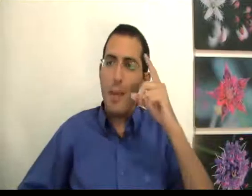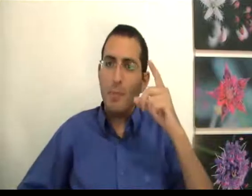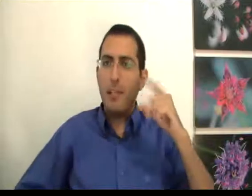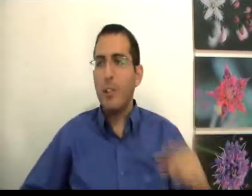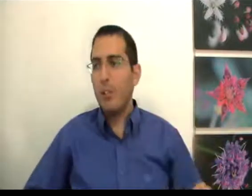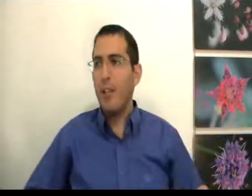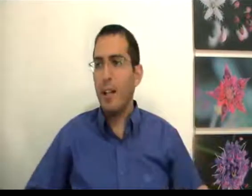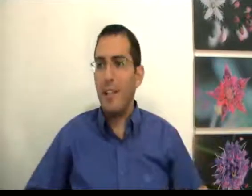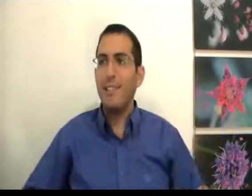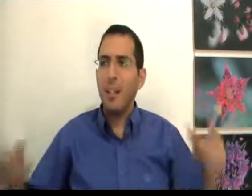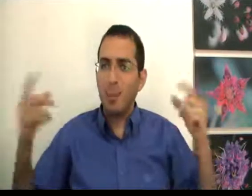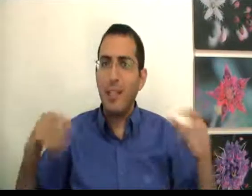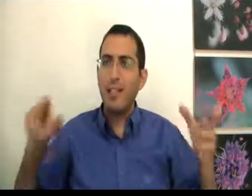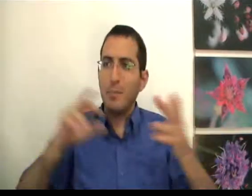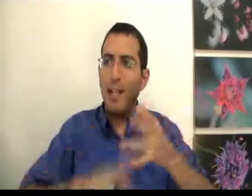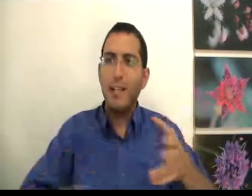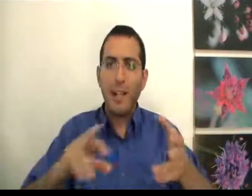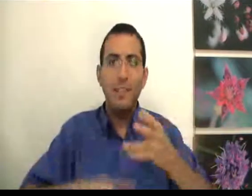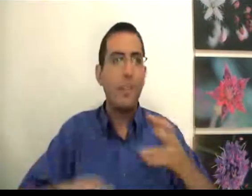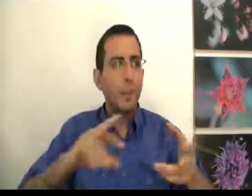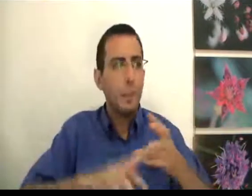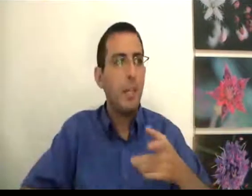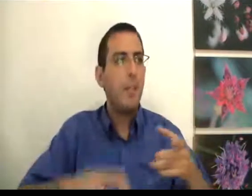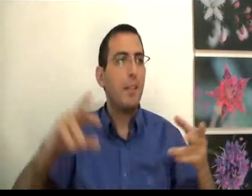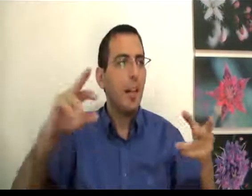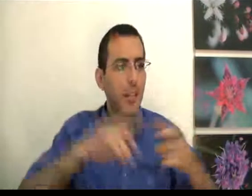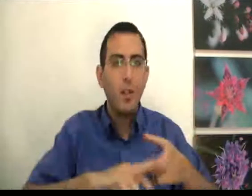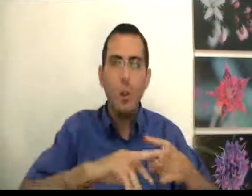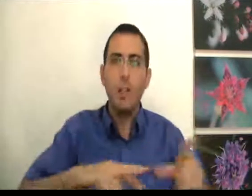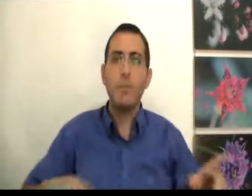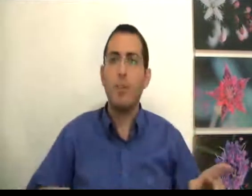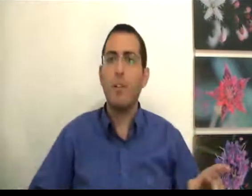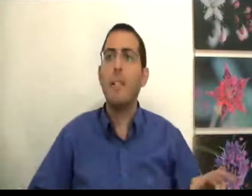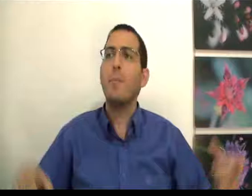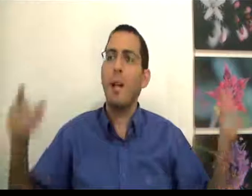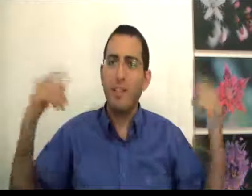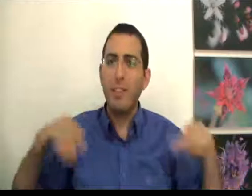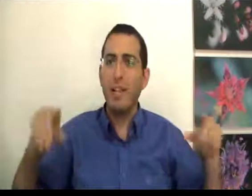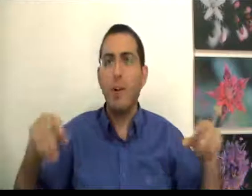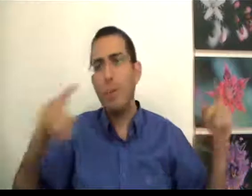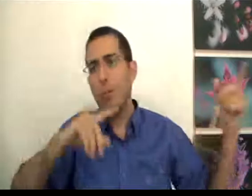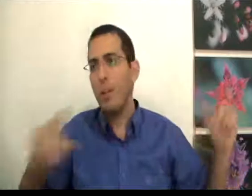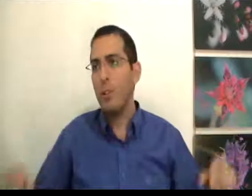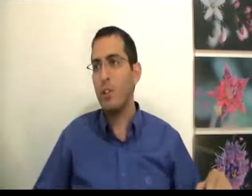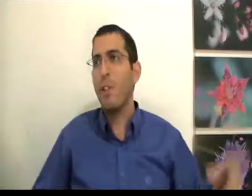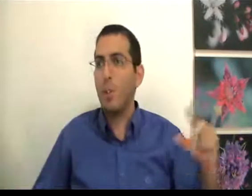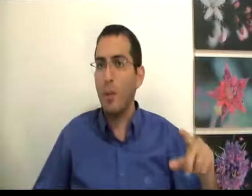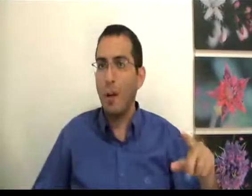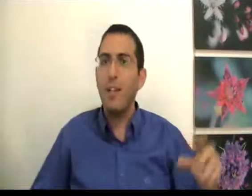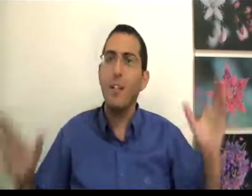היה מספיק חשוב לך אז היית מוצא את הזמן, את הכסף, את המשאבים את היכולות למצוא והיית מוכן לוותר על הכל בתמורת העושר אם אתה לא מוכן,